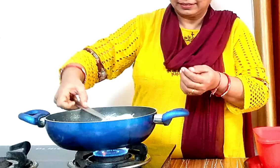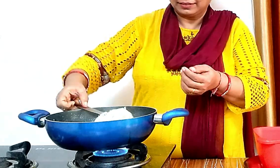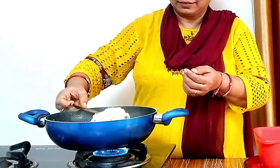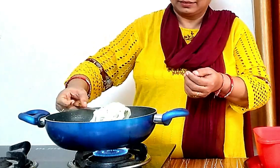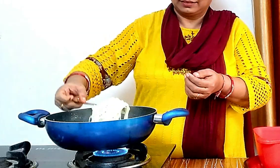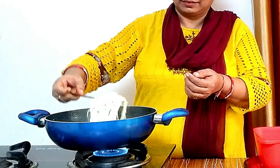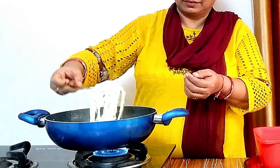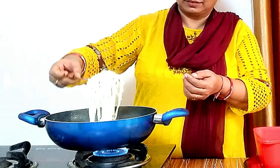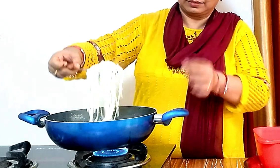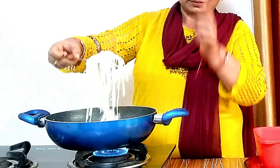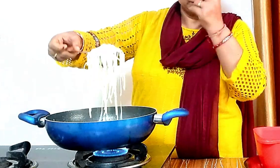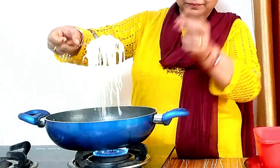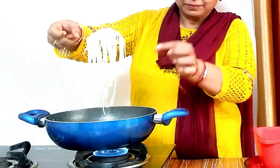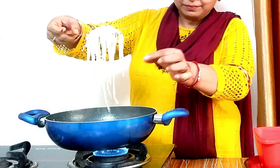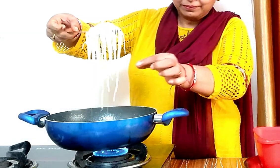देखें नूडल्स हलके बॉयल हो चुकी है